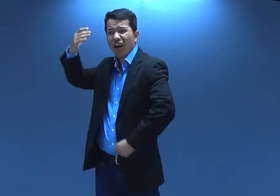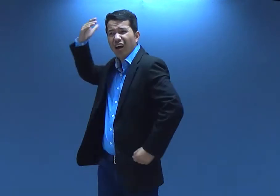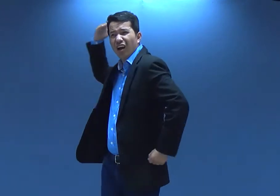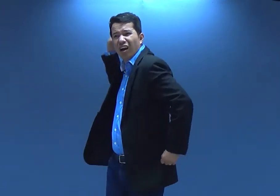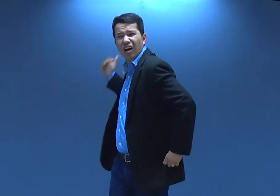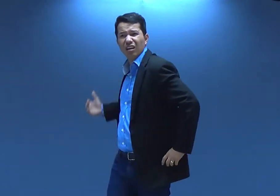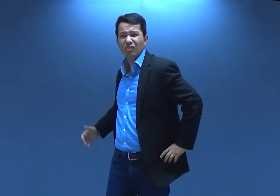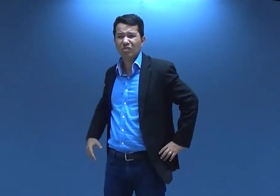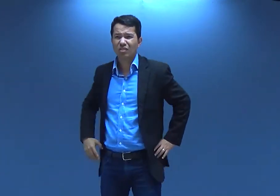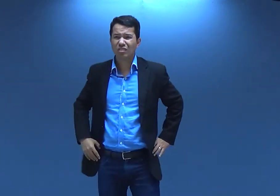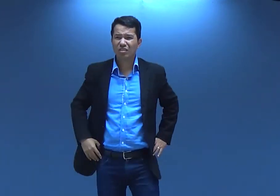anos.